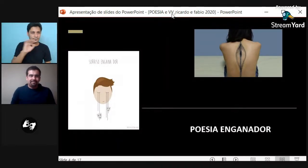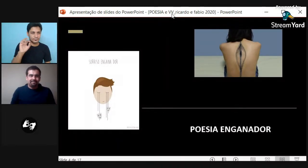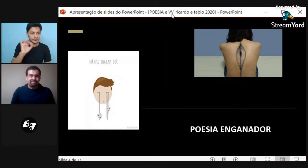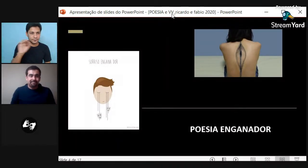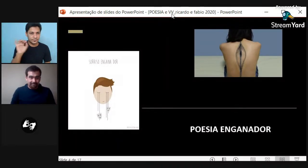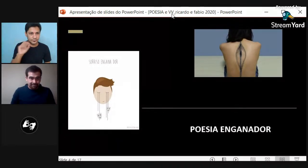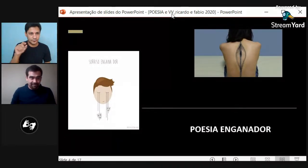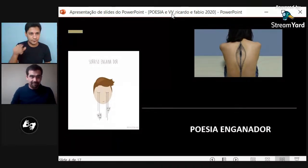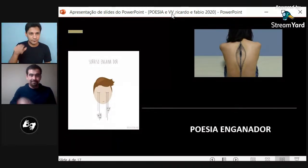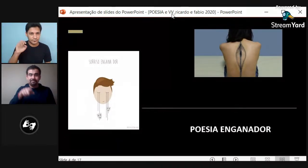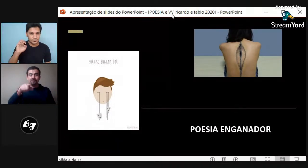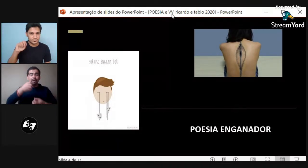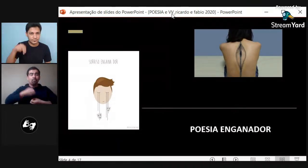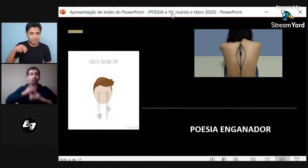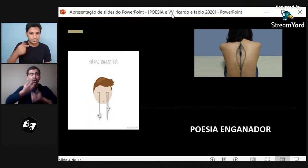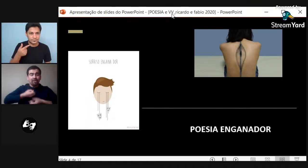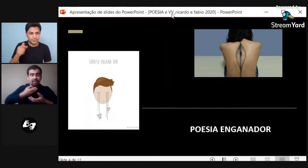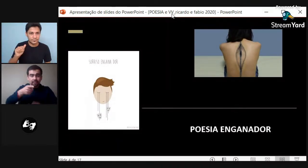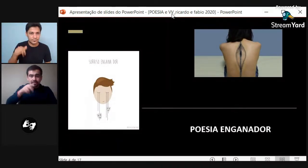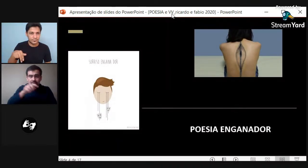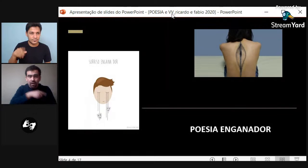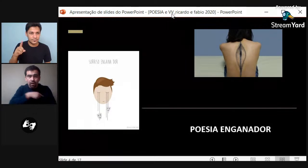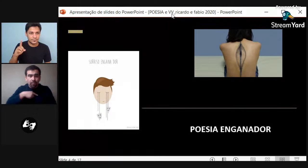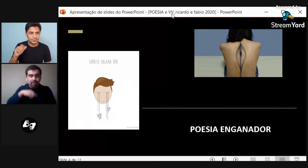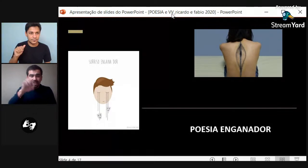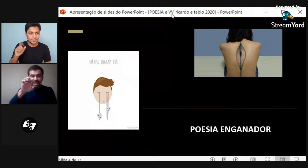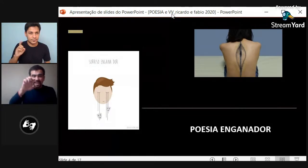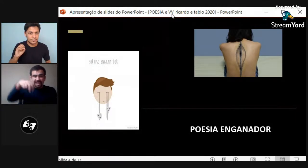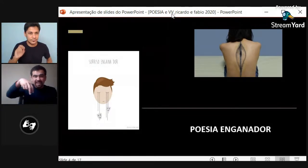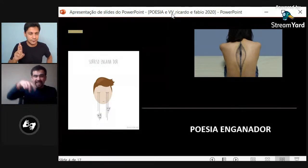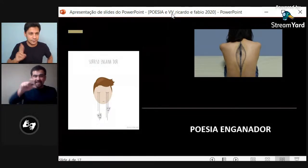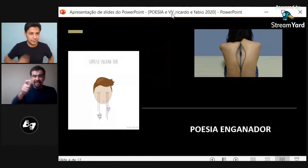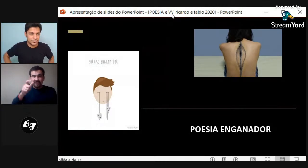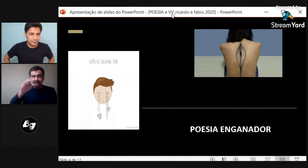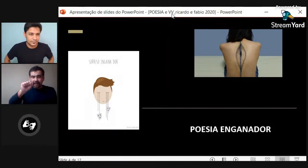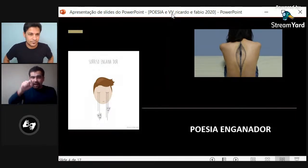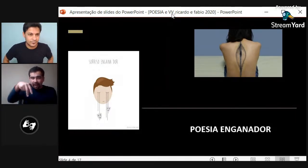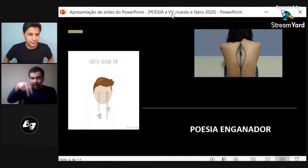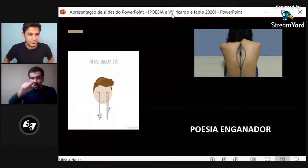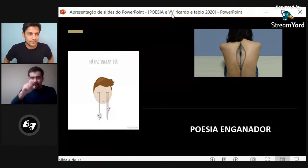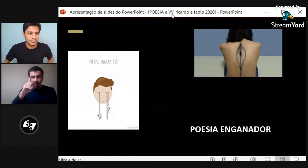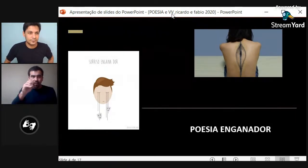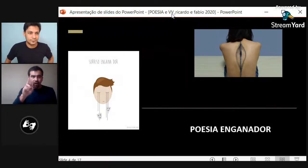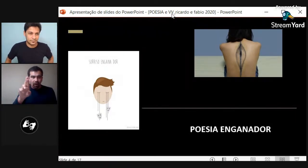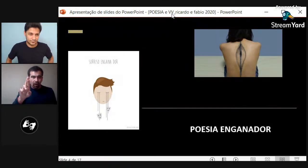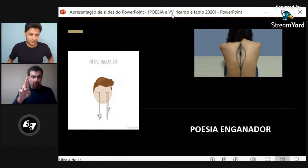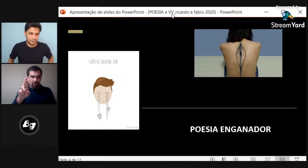Son muy claros. Bueno, este es una poesía engañadora.